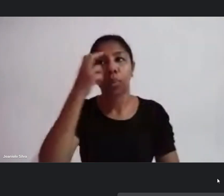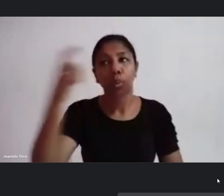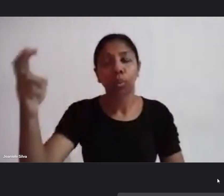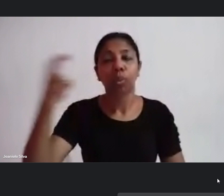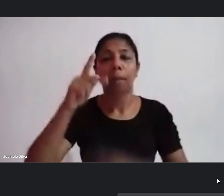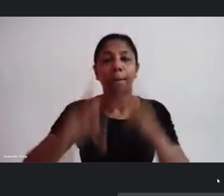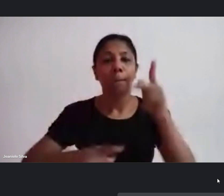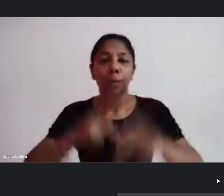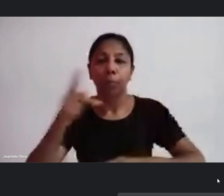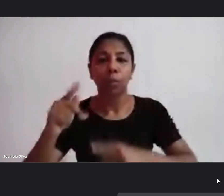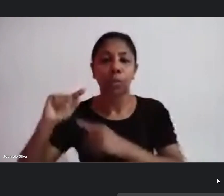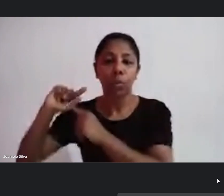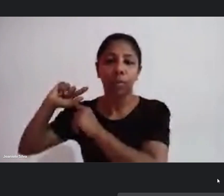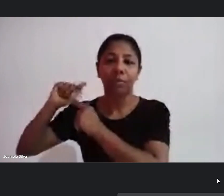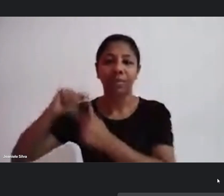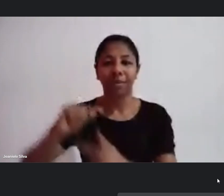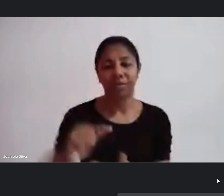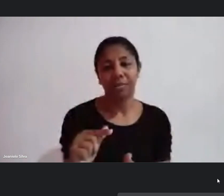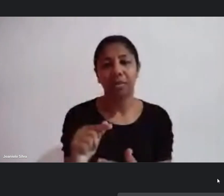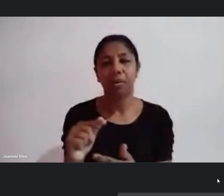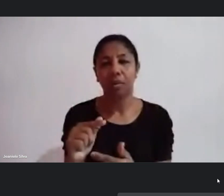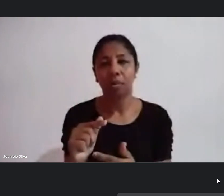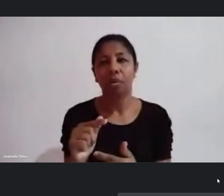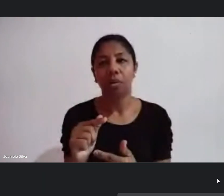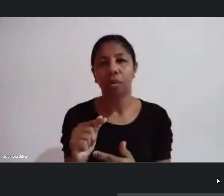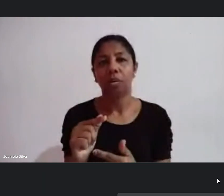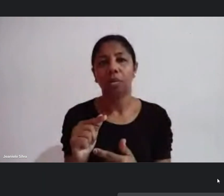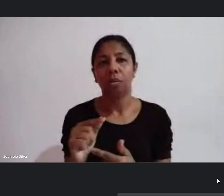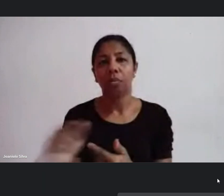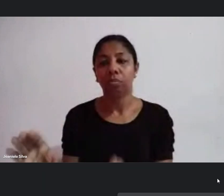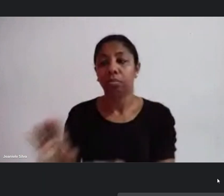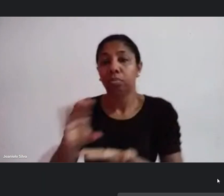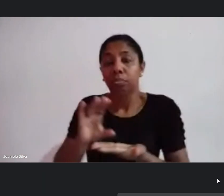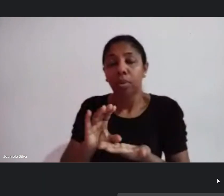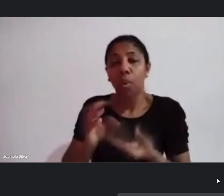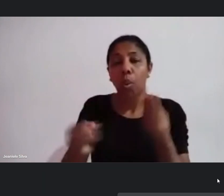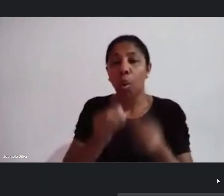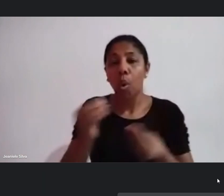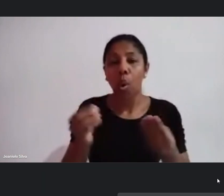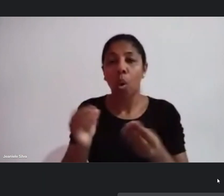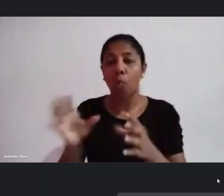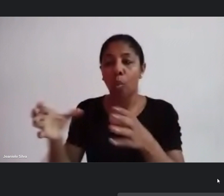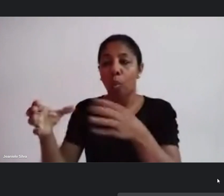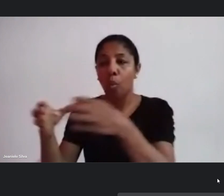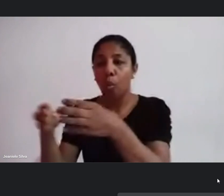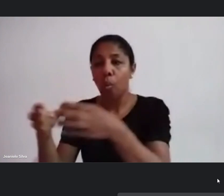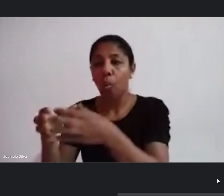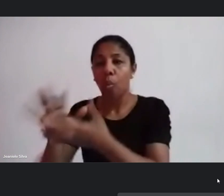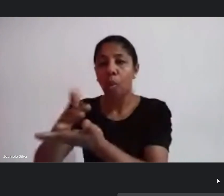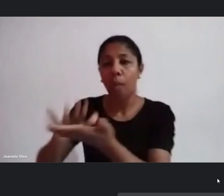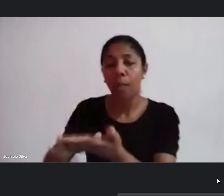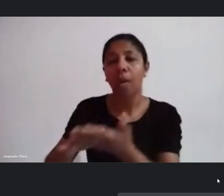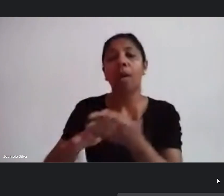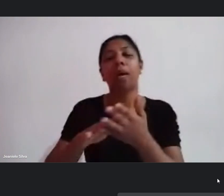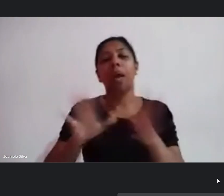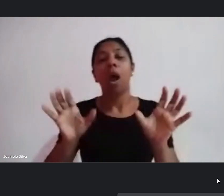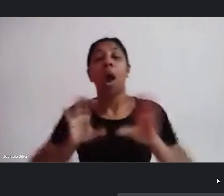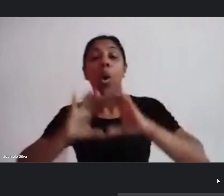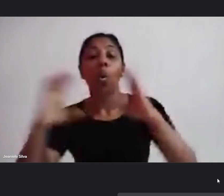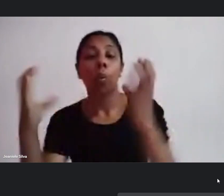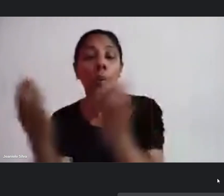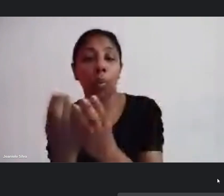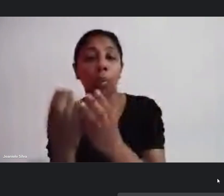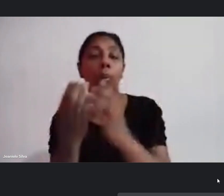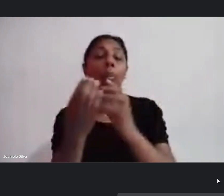foi onde teve uma premiação também e como é que a categoria se enquadra então a comunidade LGBTQI AP+, pode